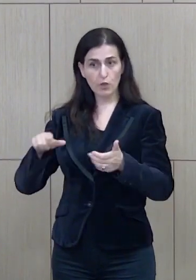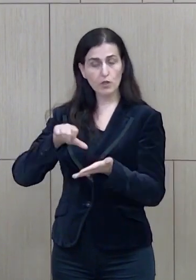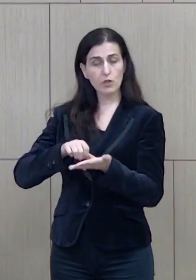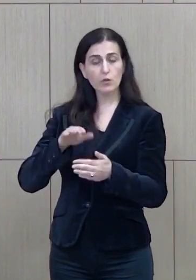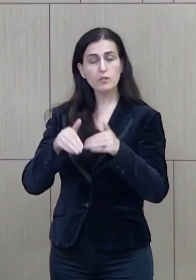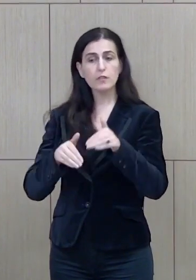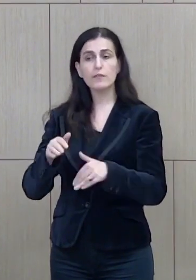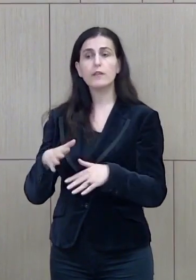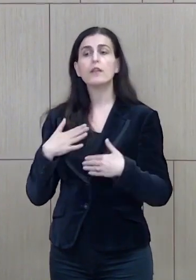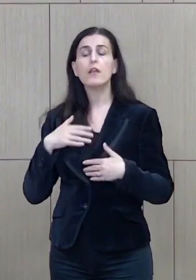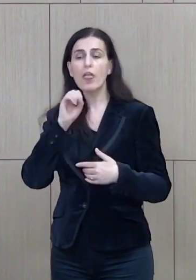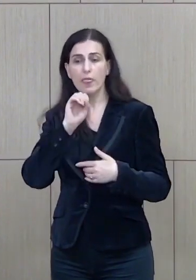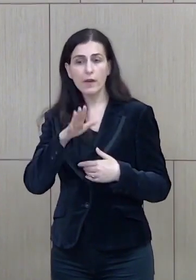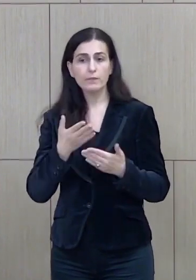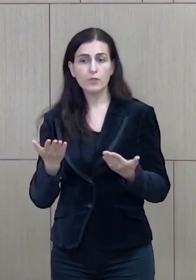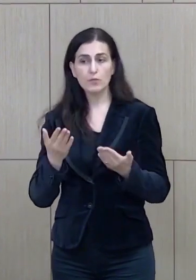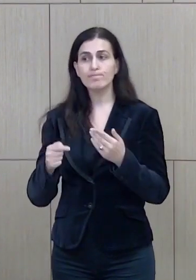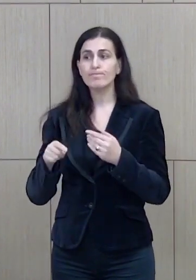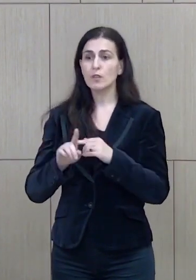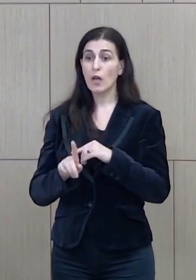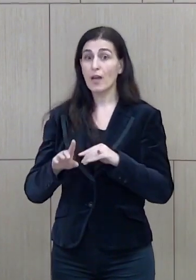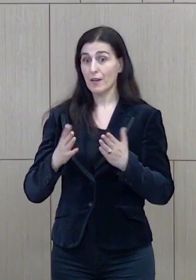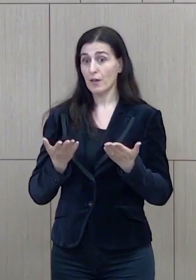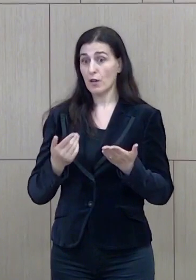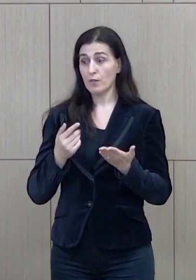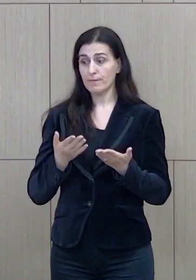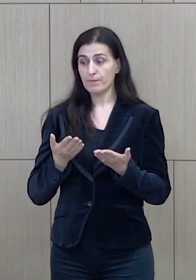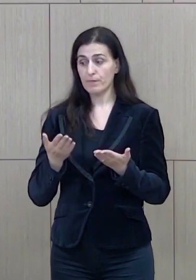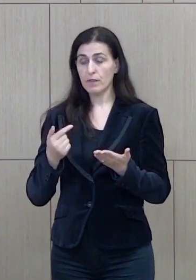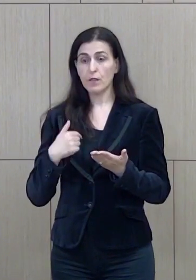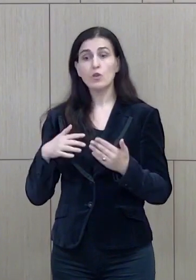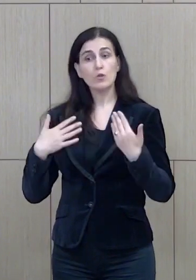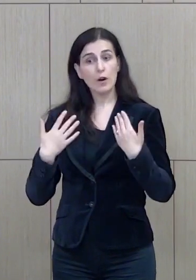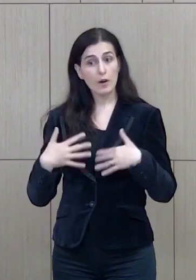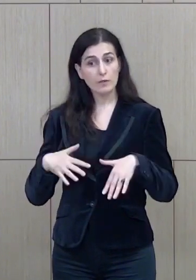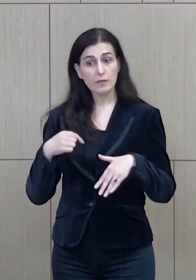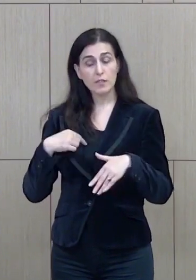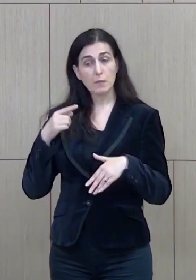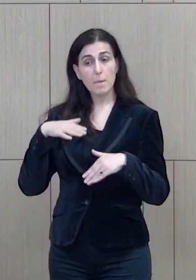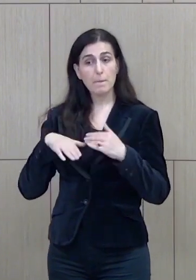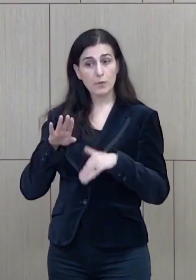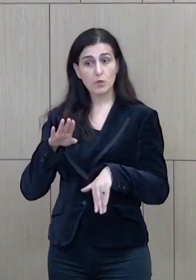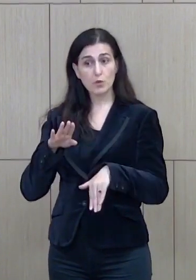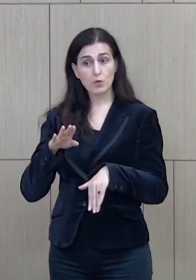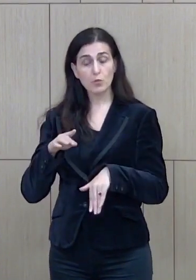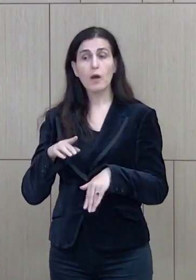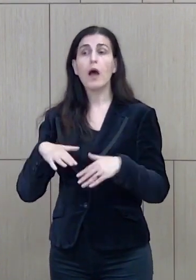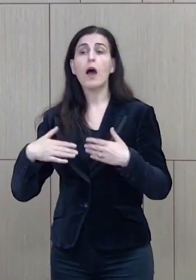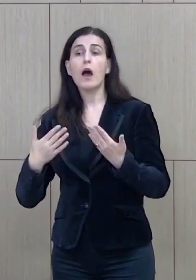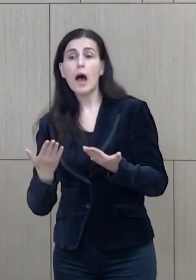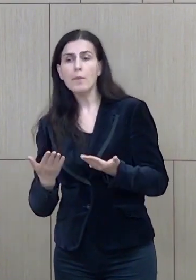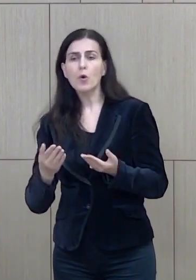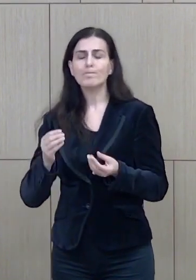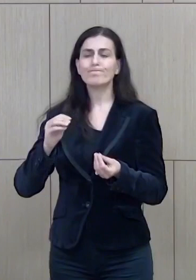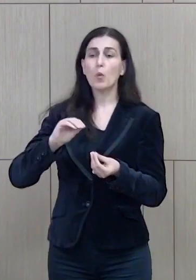që nëse ajo të shfarë klasifikot si paregut si ajo